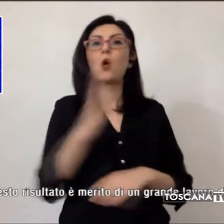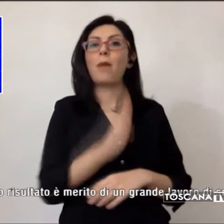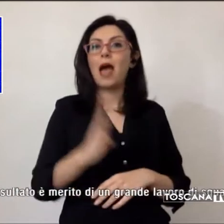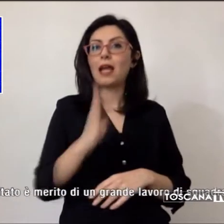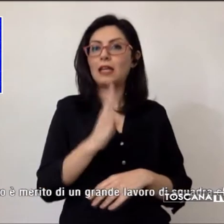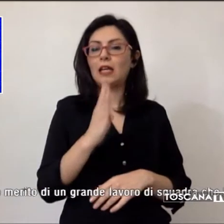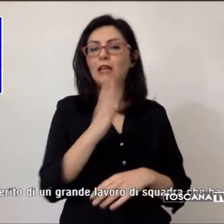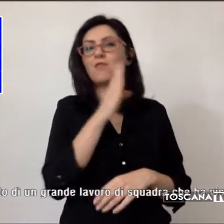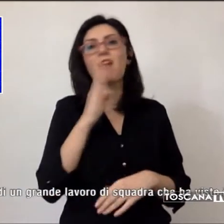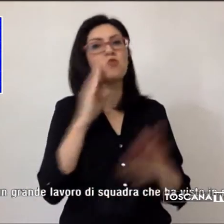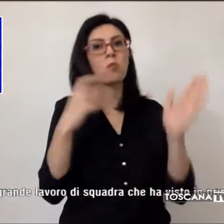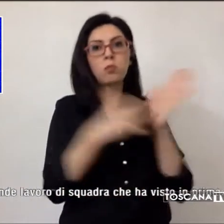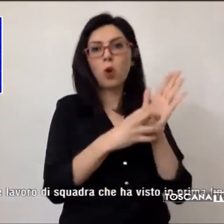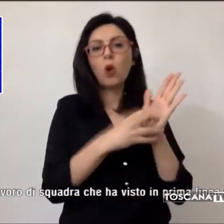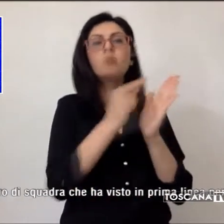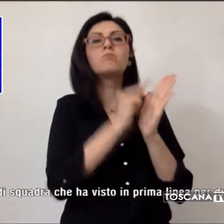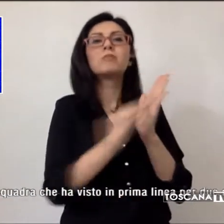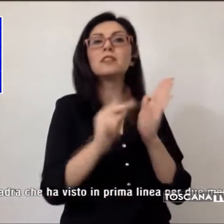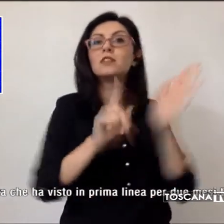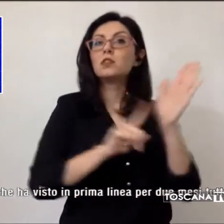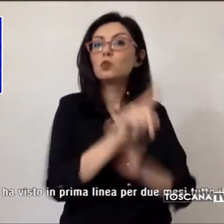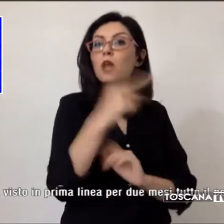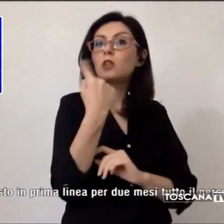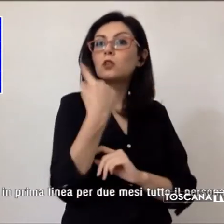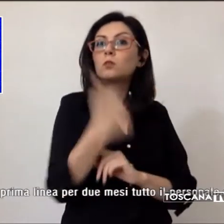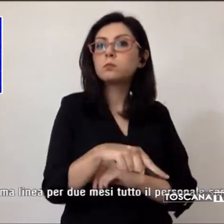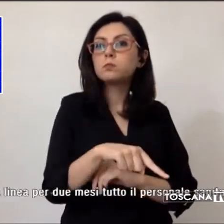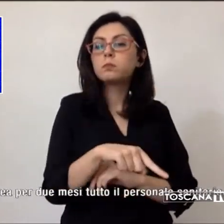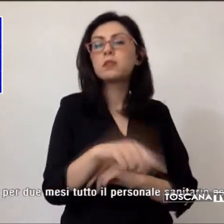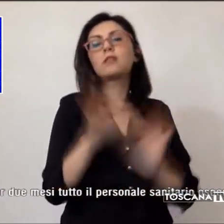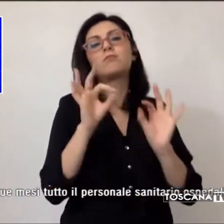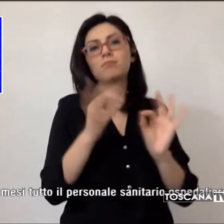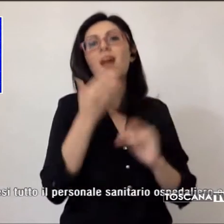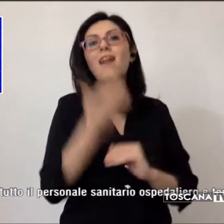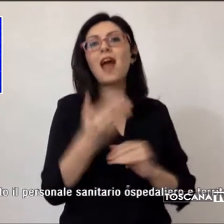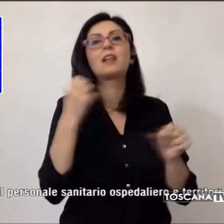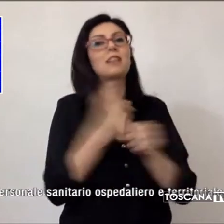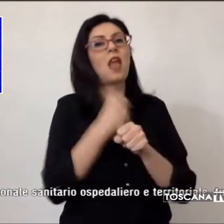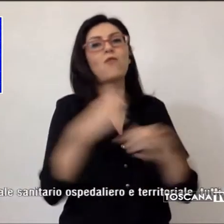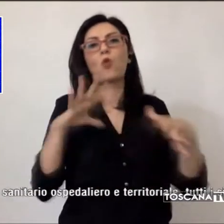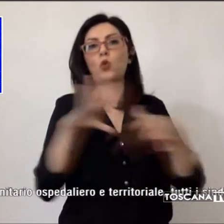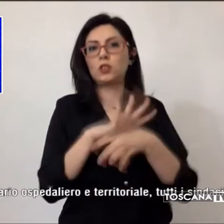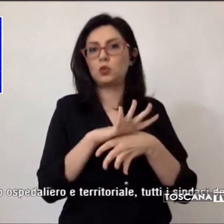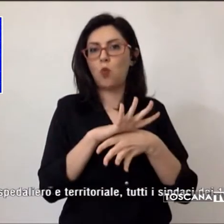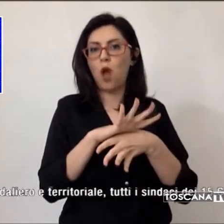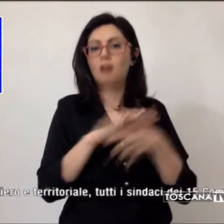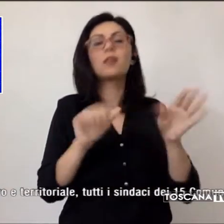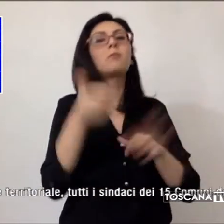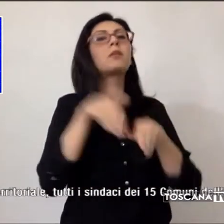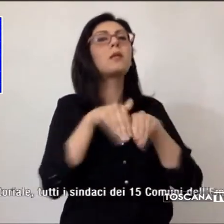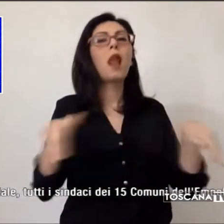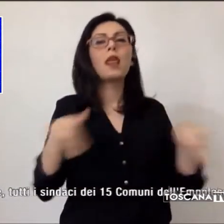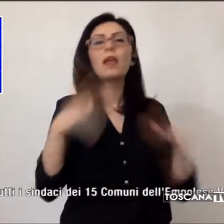questo risultato è merito di un grande lavoro di squadra che ha visto in prima linea per due mesi